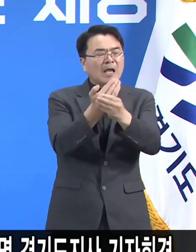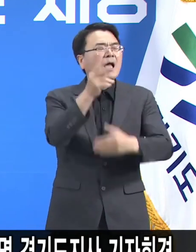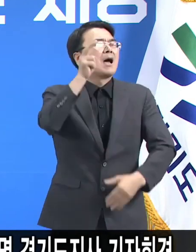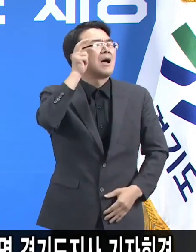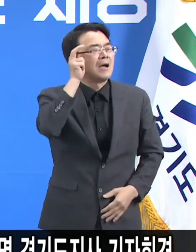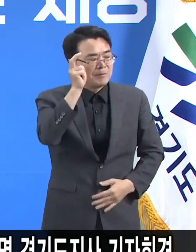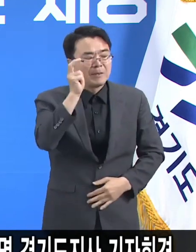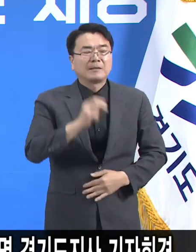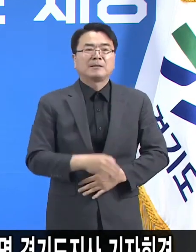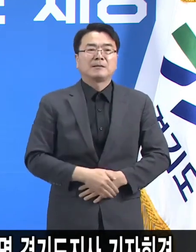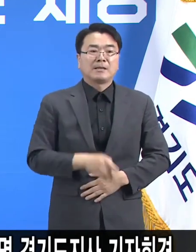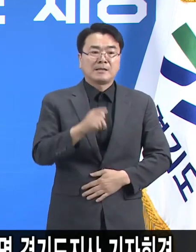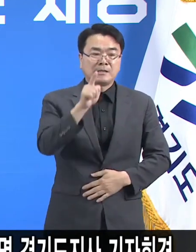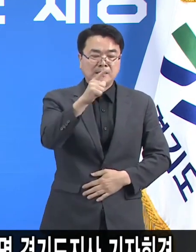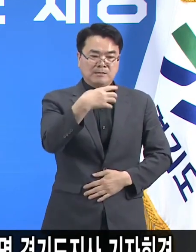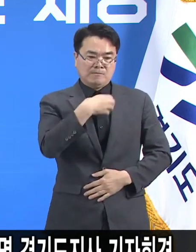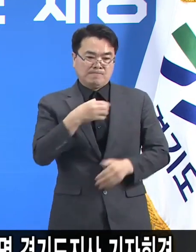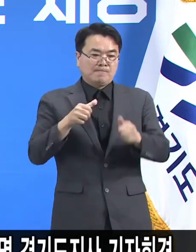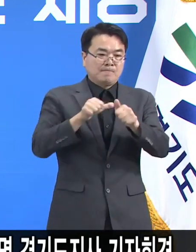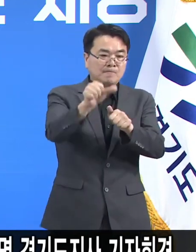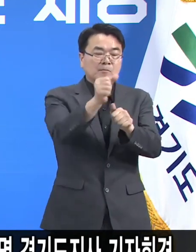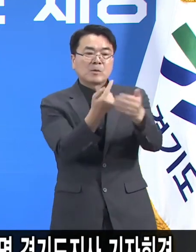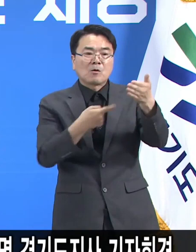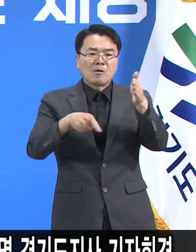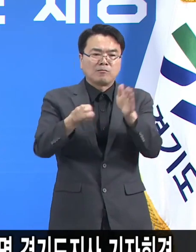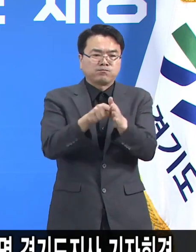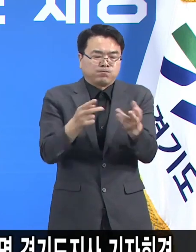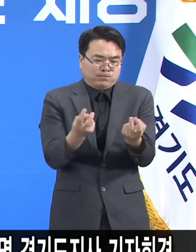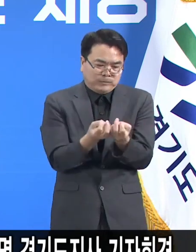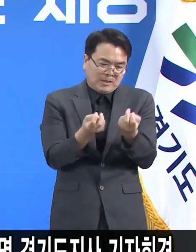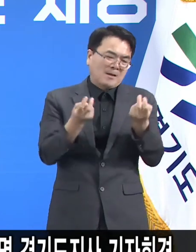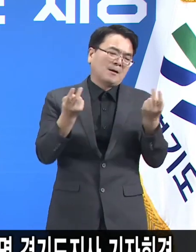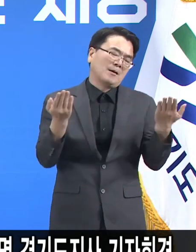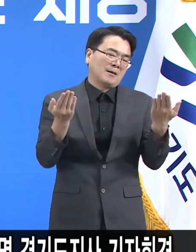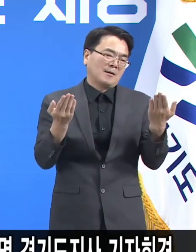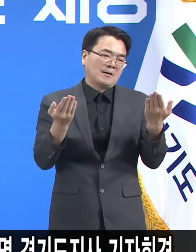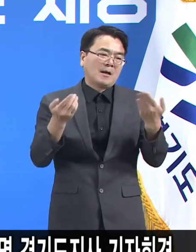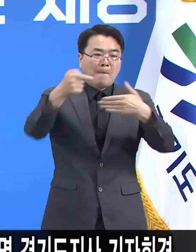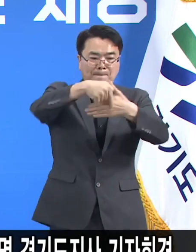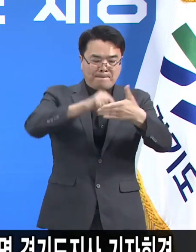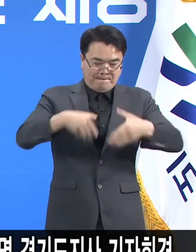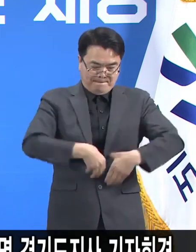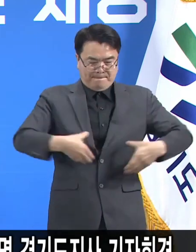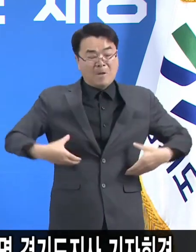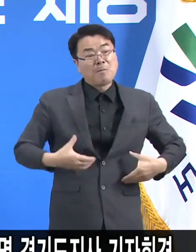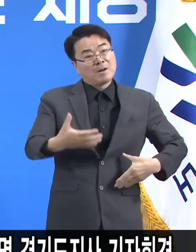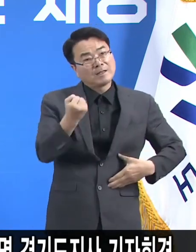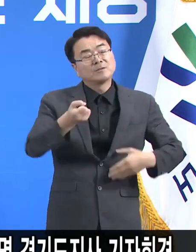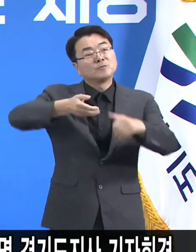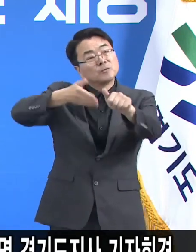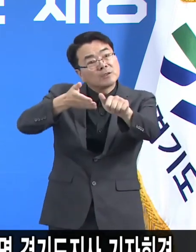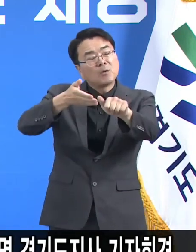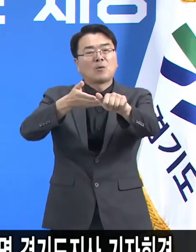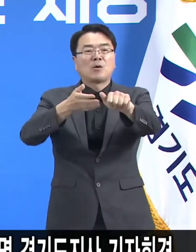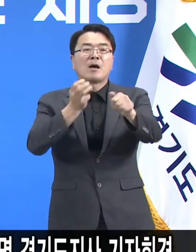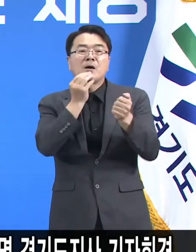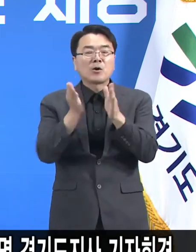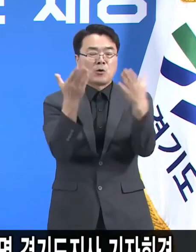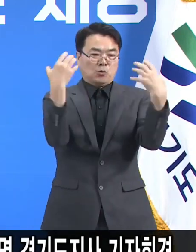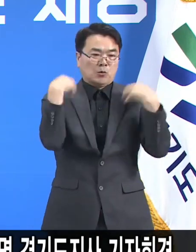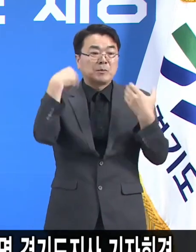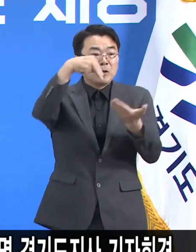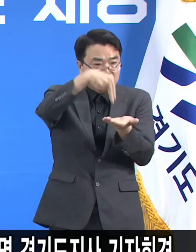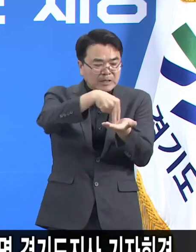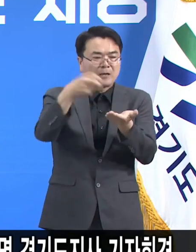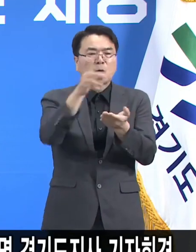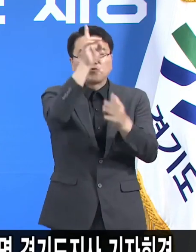것입니다. 위기를 극복하기 위해서는 불가피하다는 넓은 마음으로 이해를 부탁드리고 우리 도에서도 또